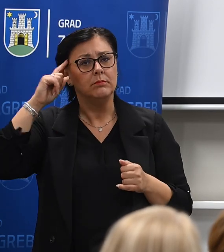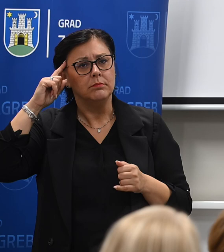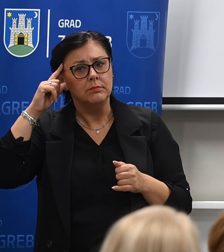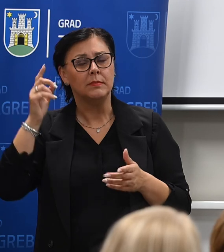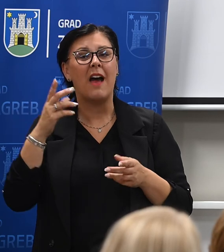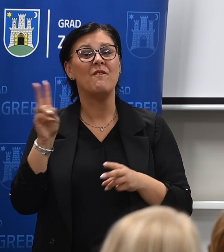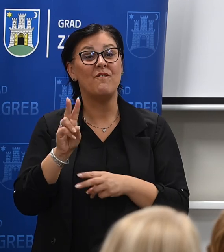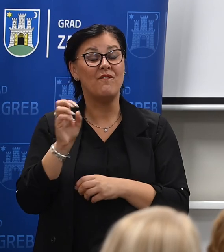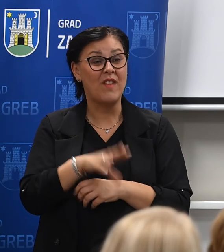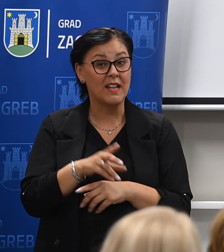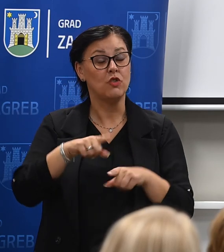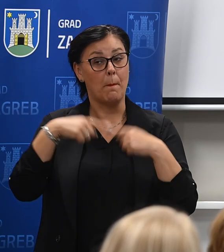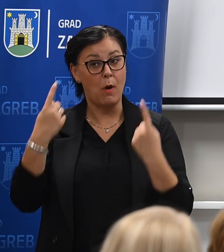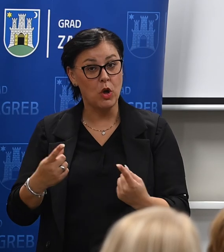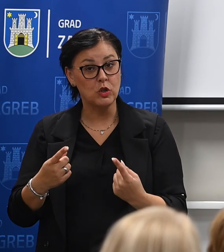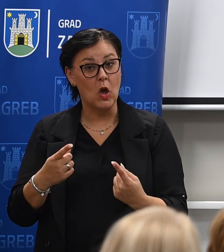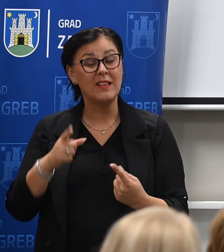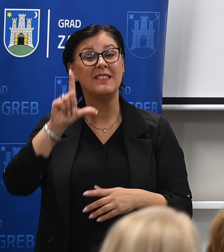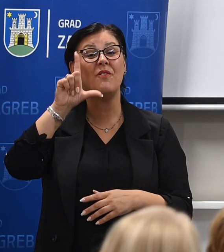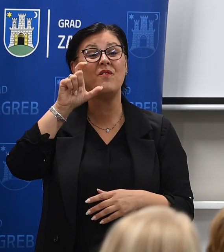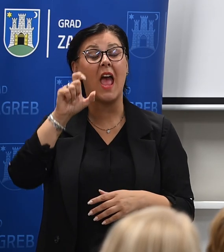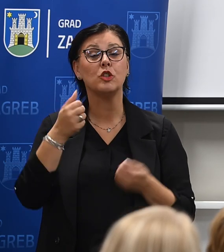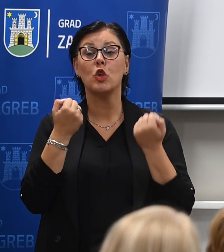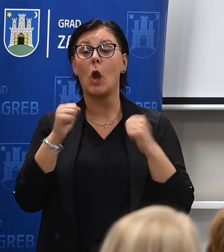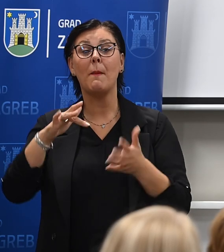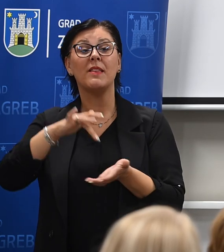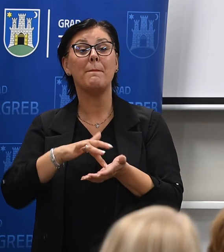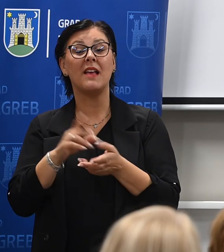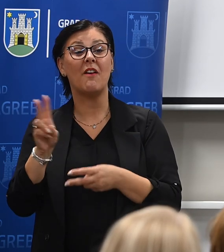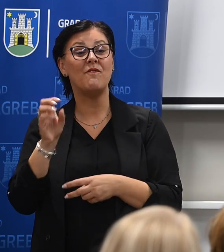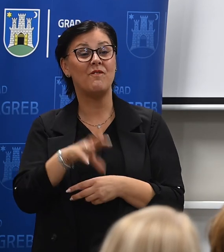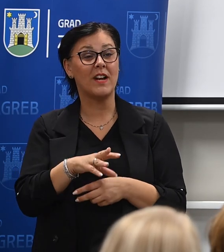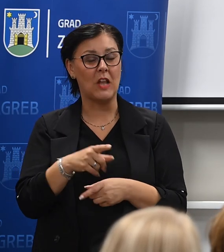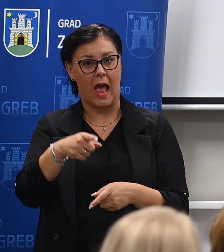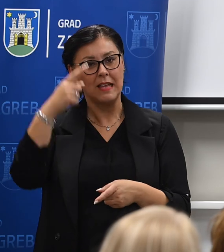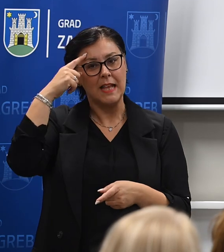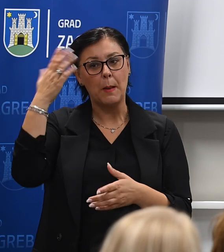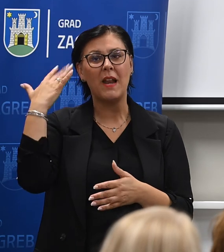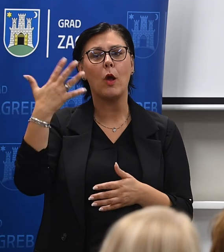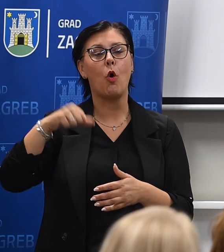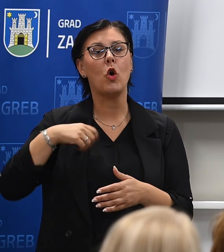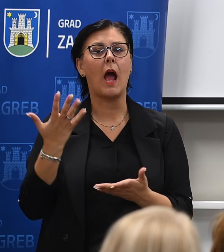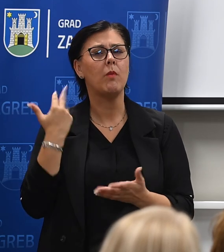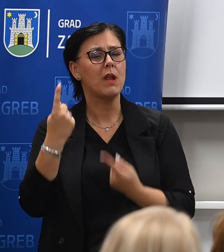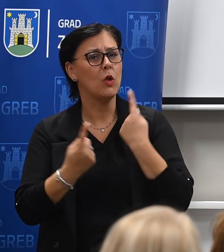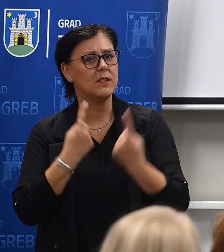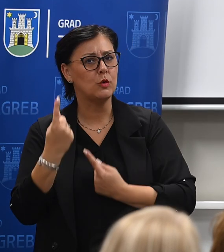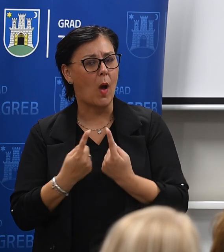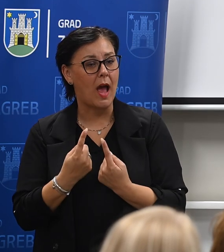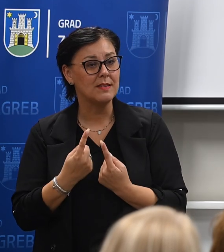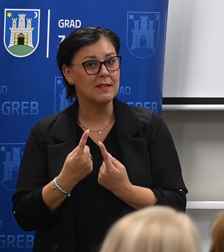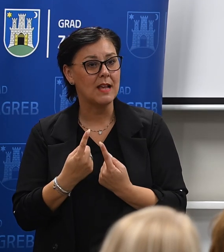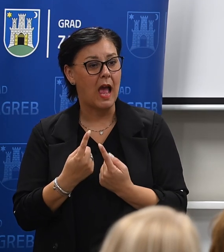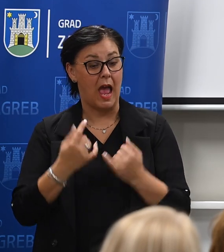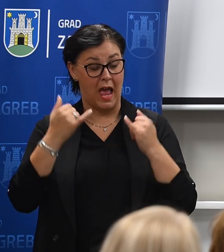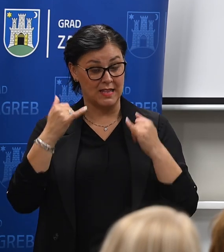vrtiće, ne samo da imamo sad oko 200 slobodnih mjesta u dječjim vrtićima, pa cijetit ću vas kako je bila situacija prije nekoliko godina, nego smo se